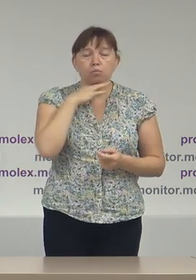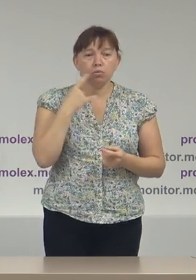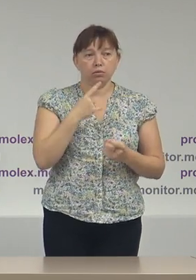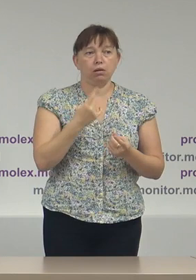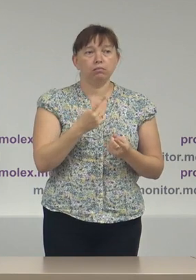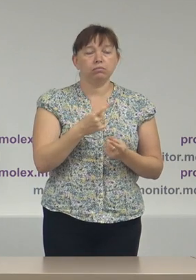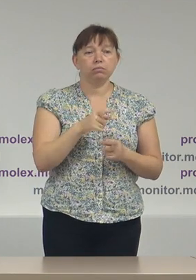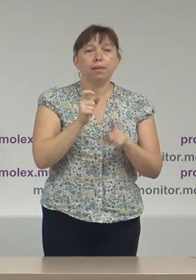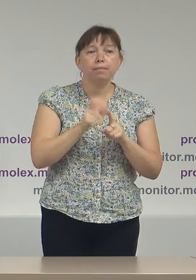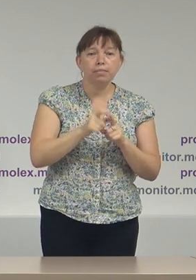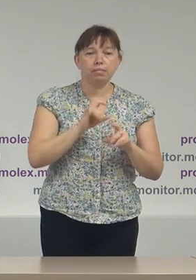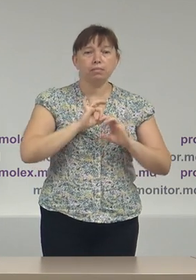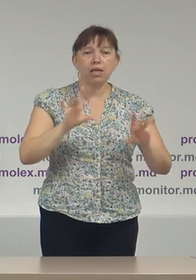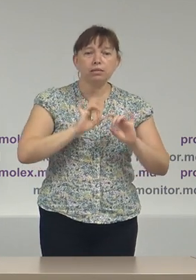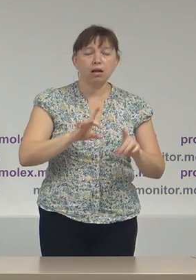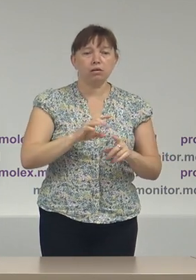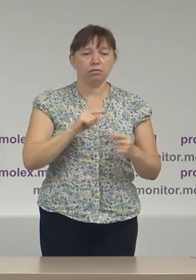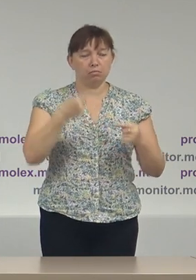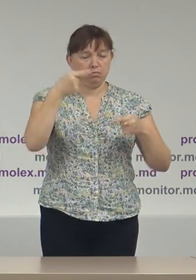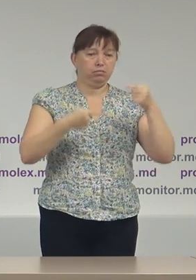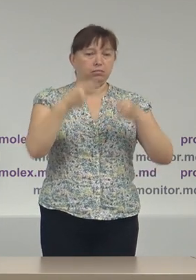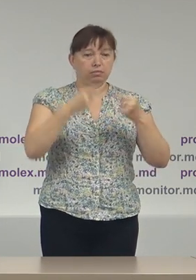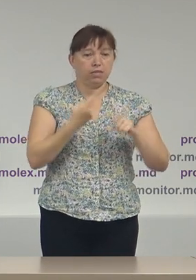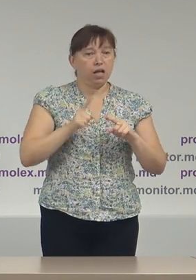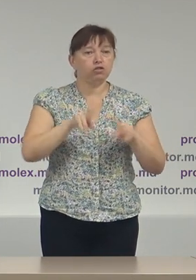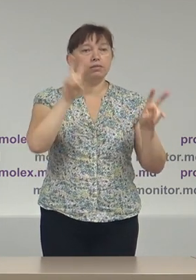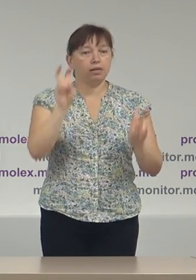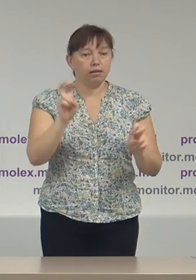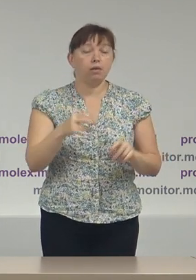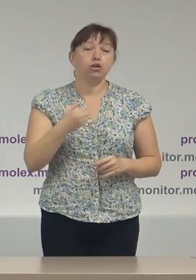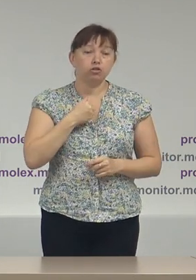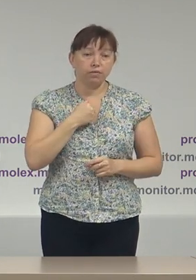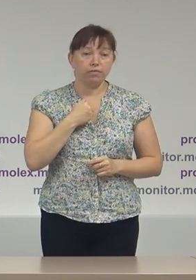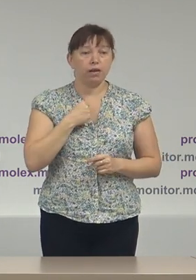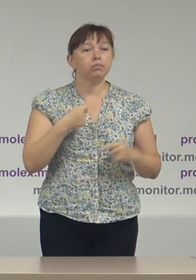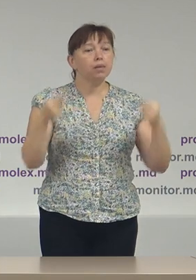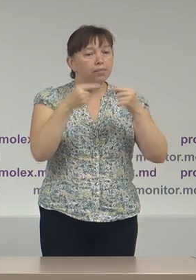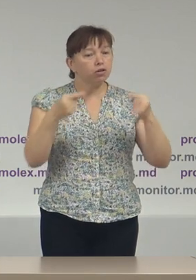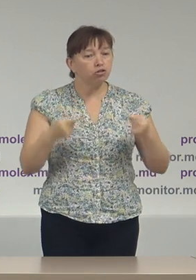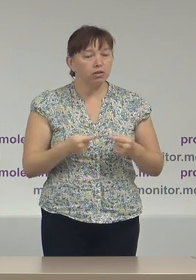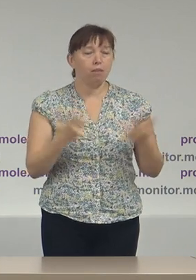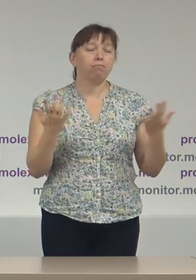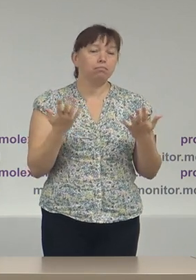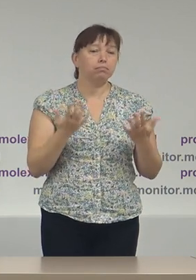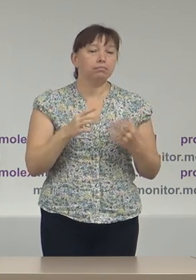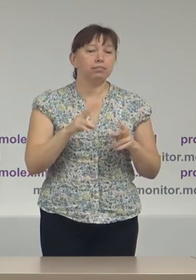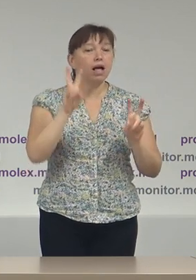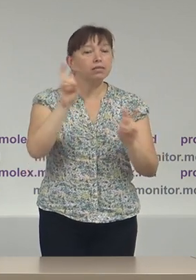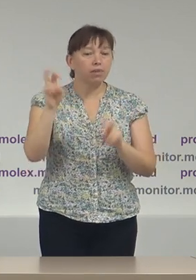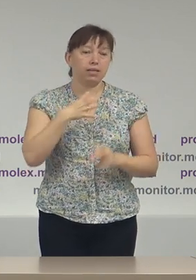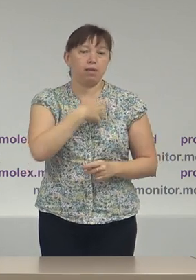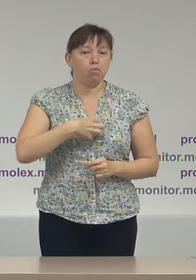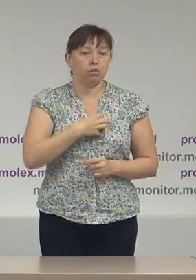mesaje contradictorii la această temă și aici vrem să precizăm câteva aspecte foarte importante.